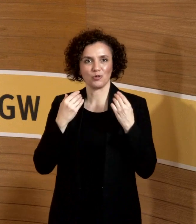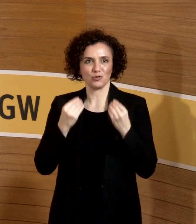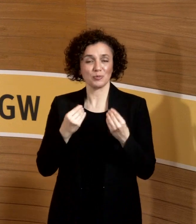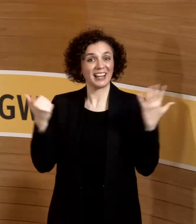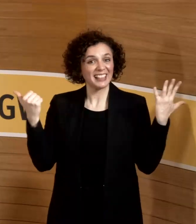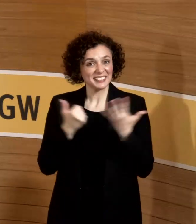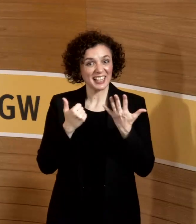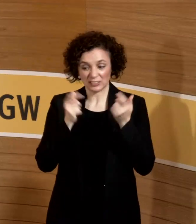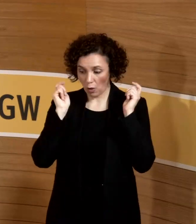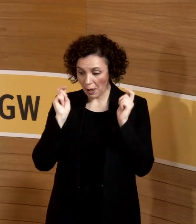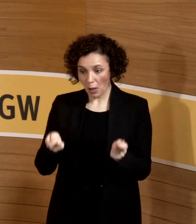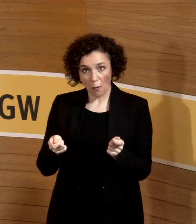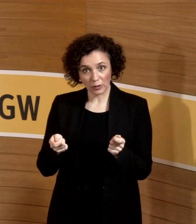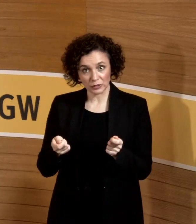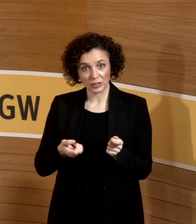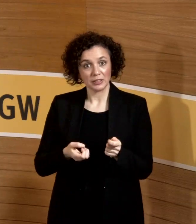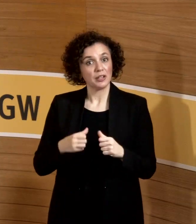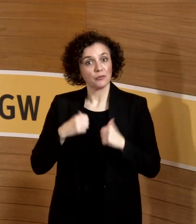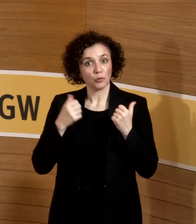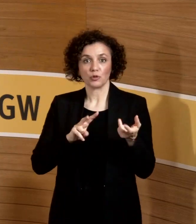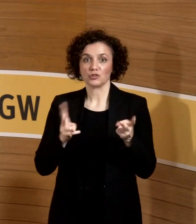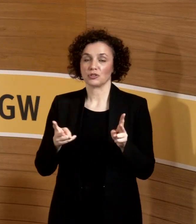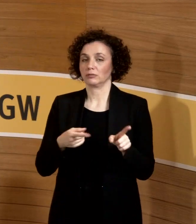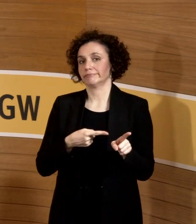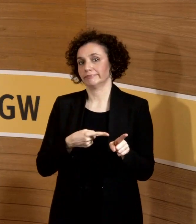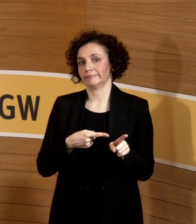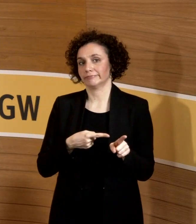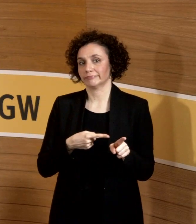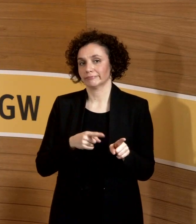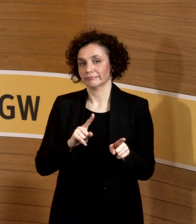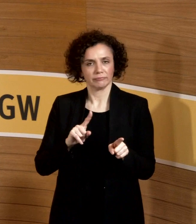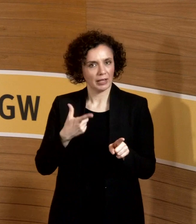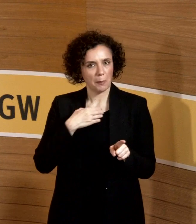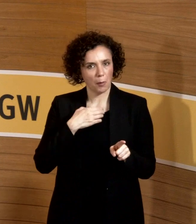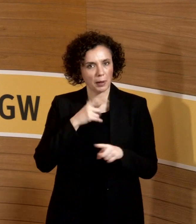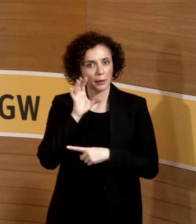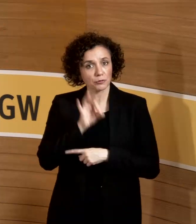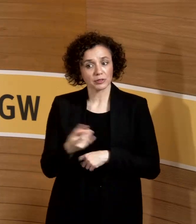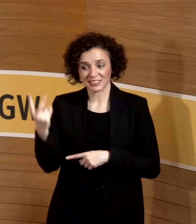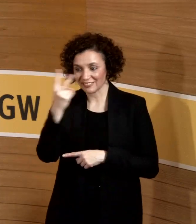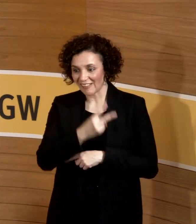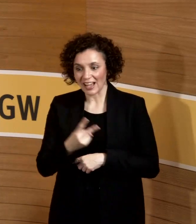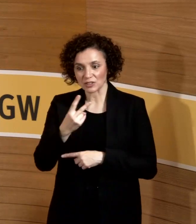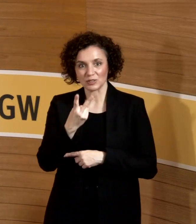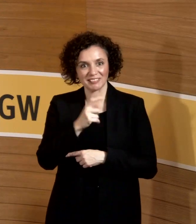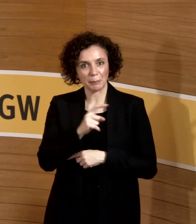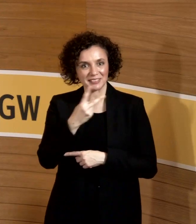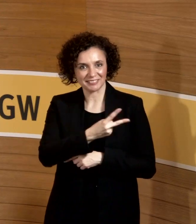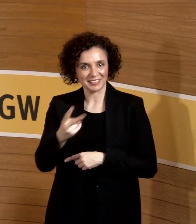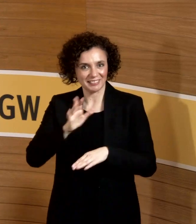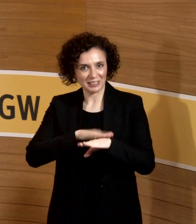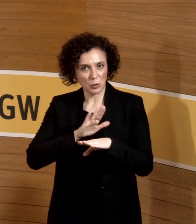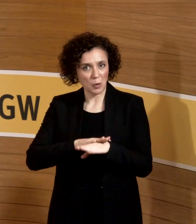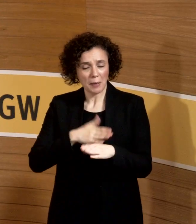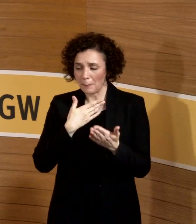6 Uhr von dem alten Mutterschutzgesetz ganz brav abgeschrieben, aber für zwei Stunden, wo ich keine Evidenz habe, dass das